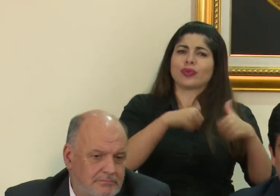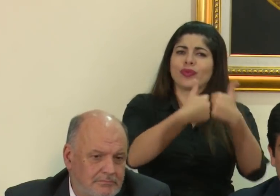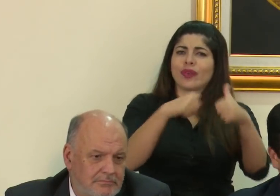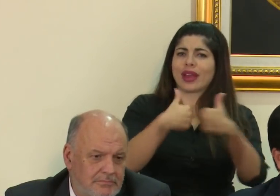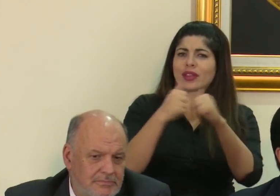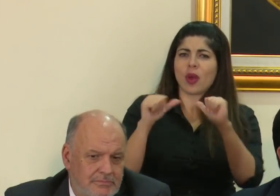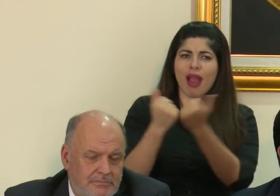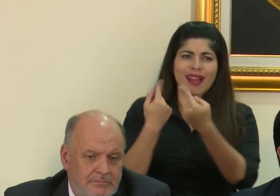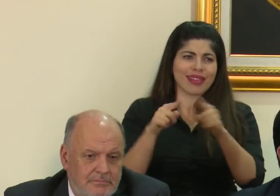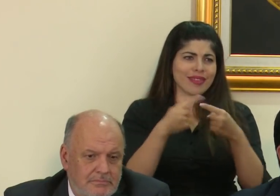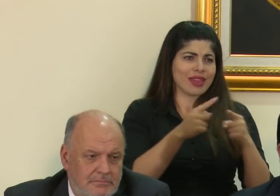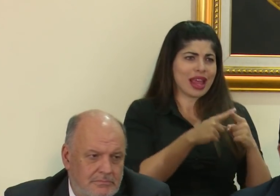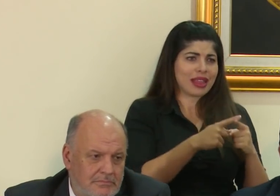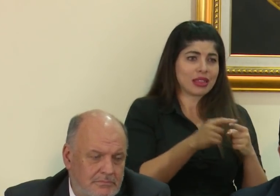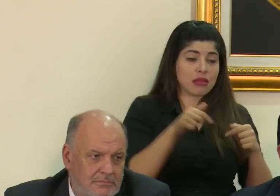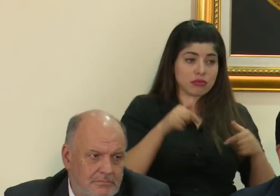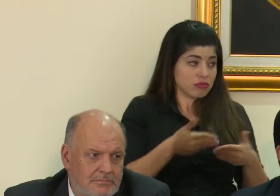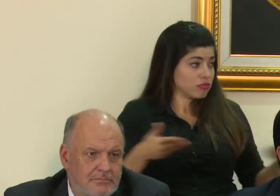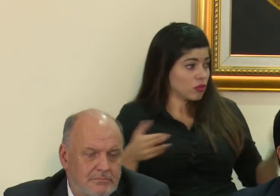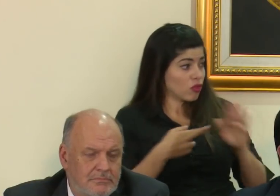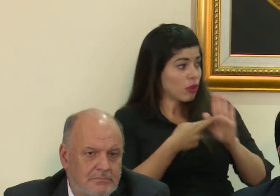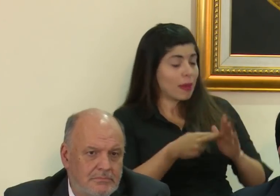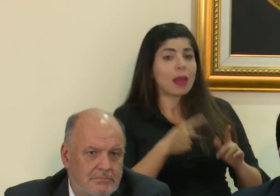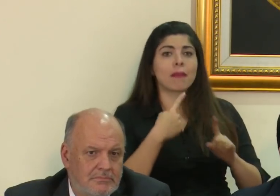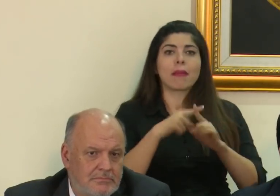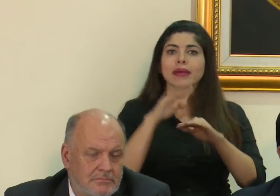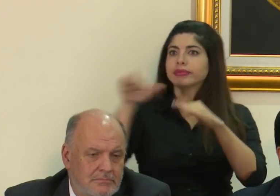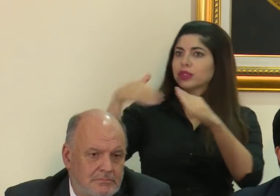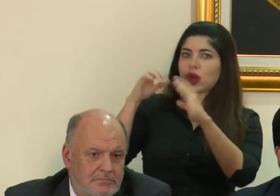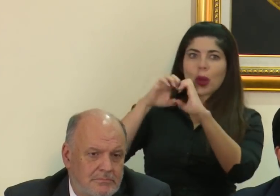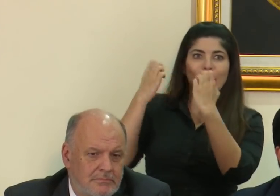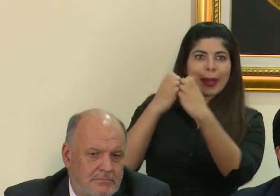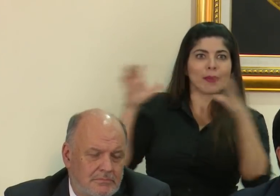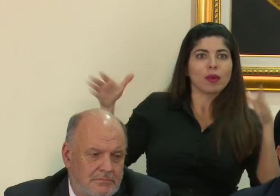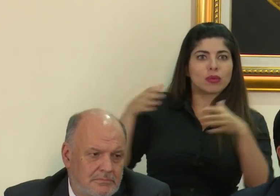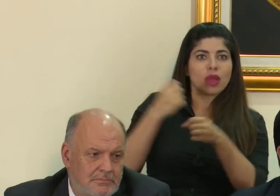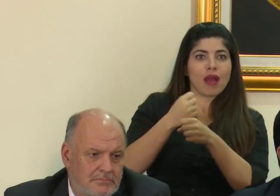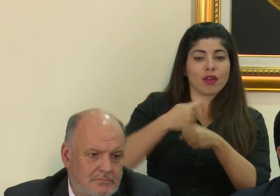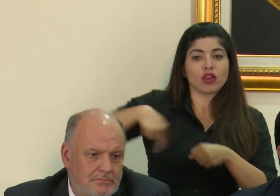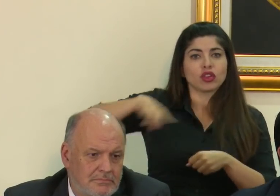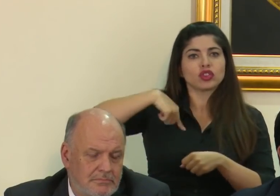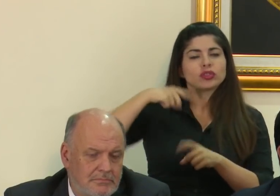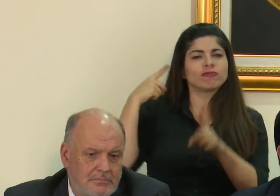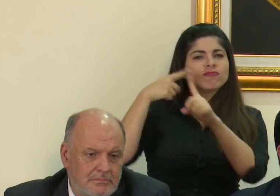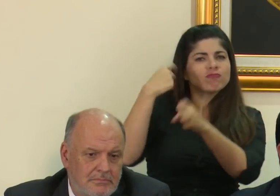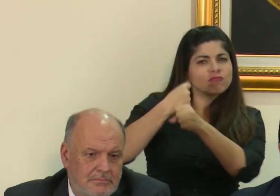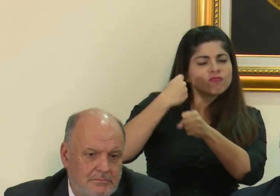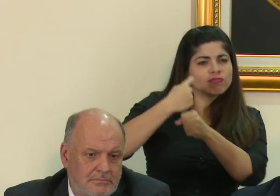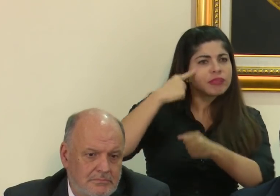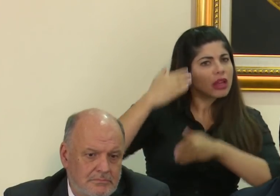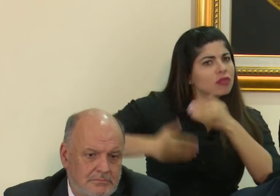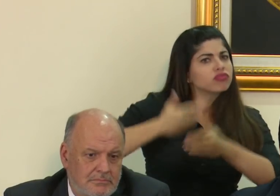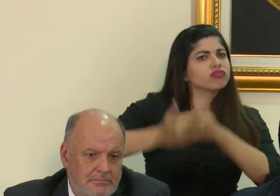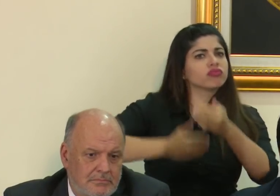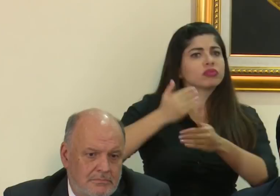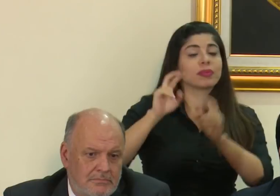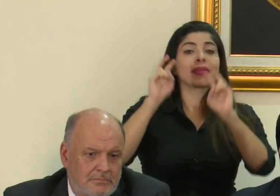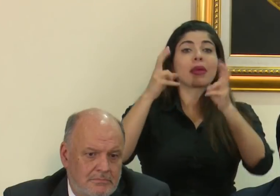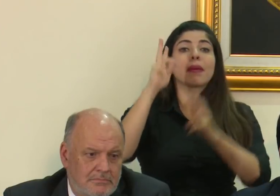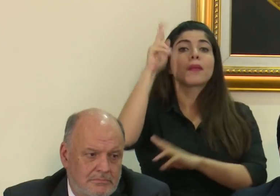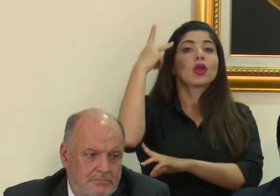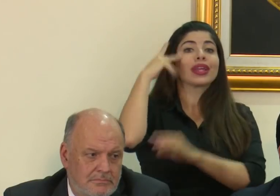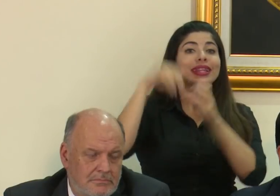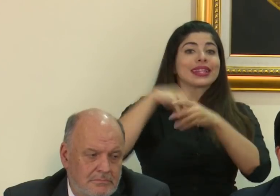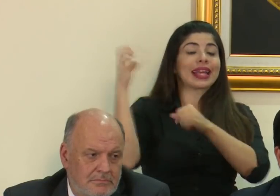campos, tanto los aquí representados como los de todo el gabinete, y esa es nuestra tarea, trabajar y sacar la tarea adelante. En materia de la